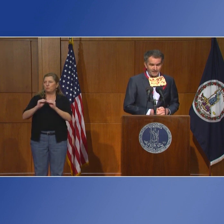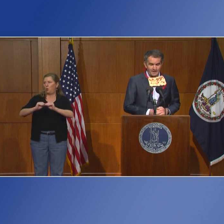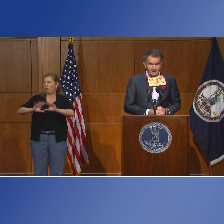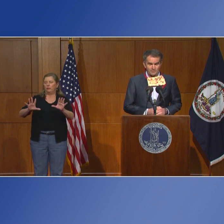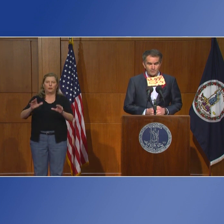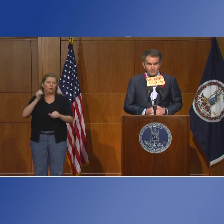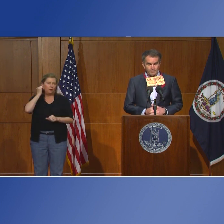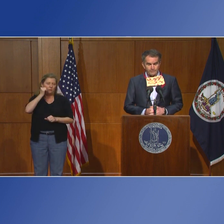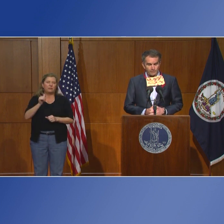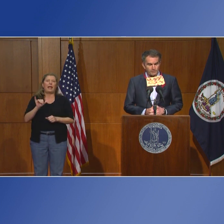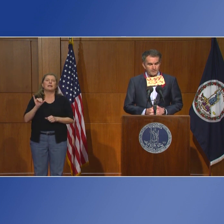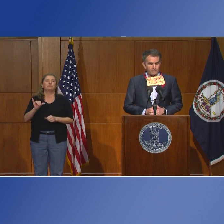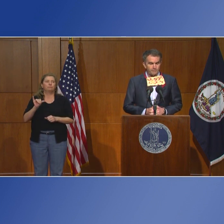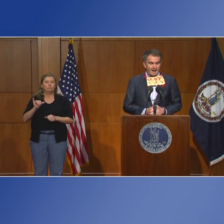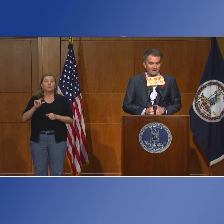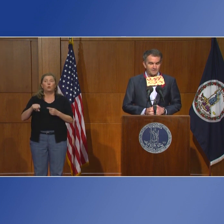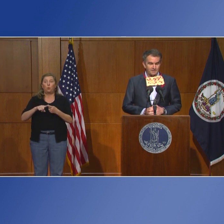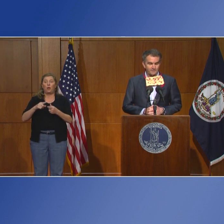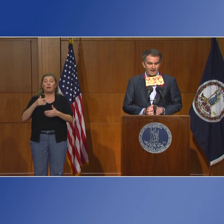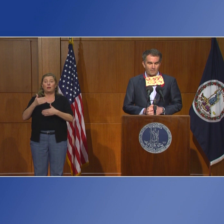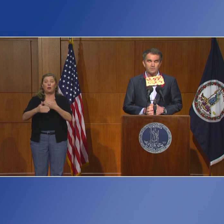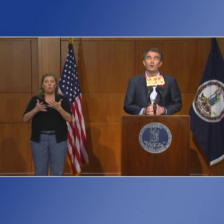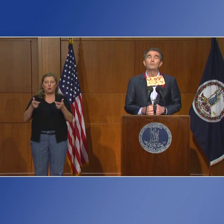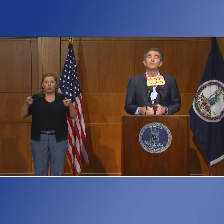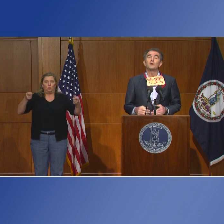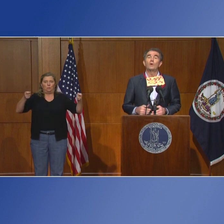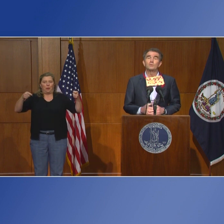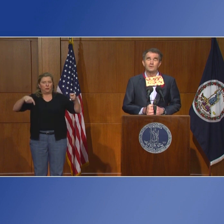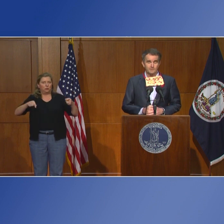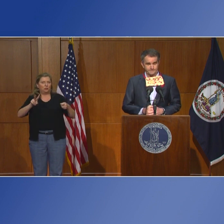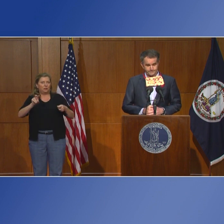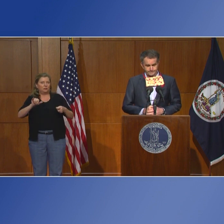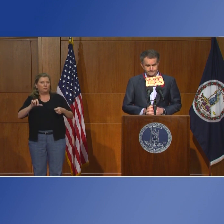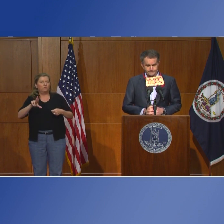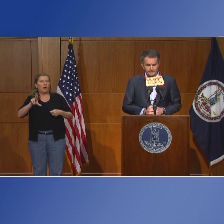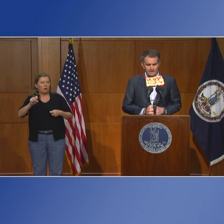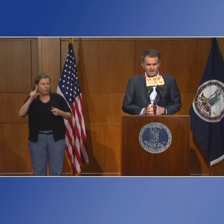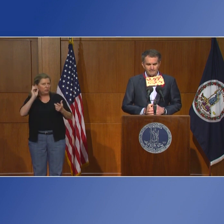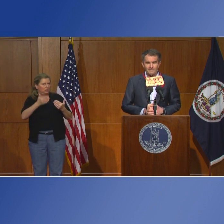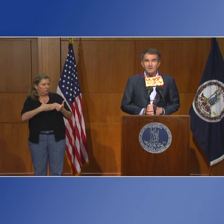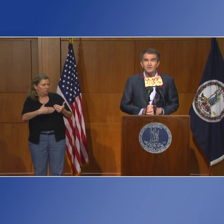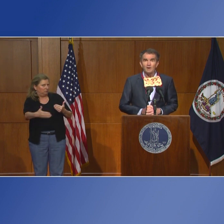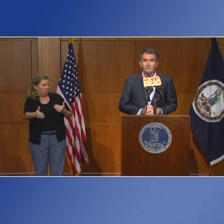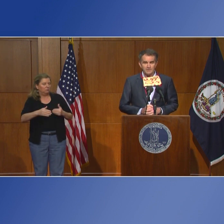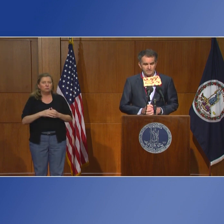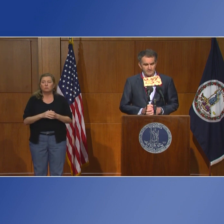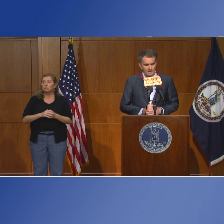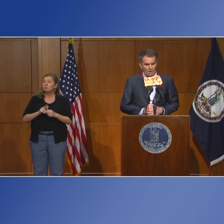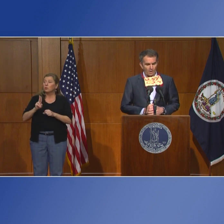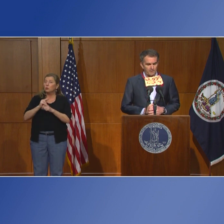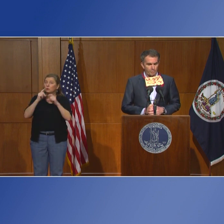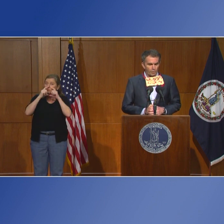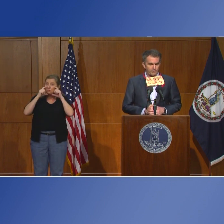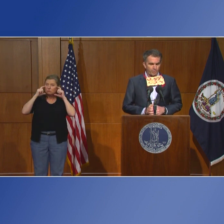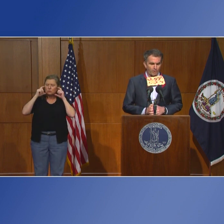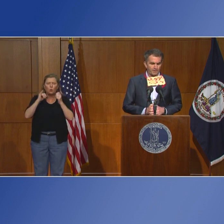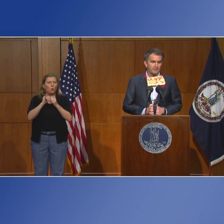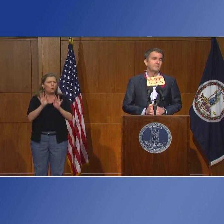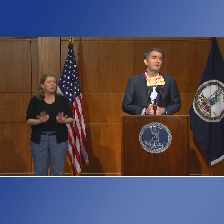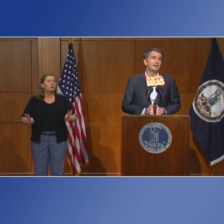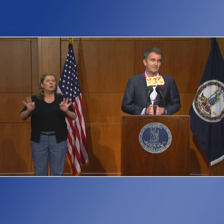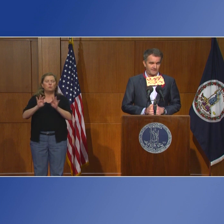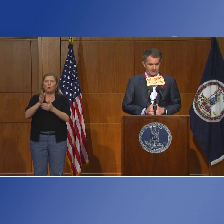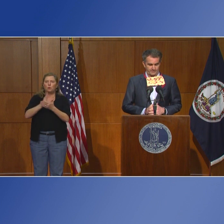los días vamos a continuar siguiendo estas pautas a medida que seguimos avanzando. Cubrirse la